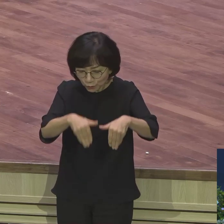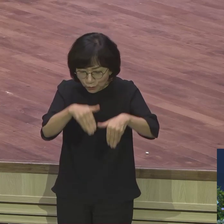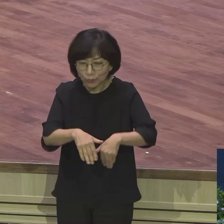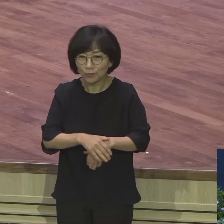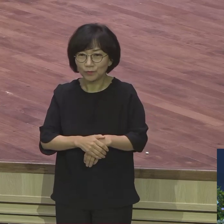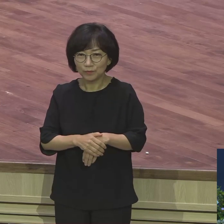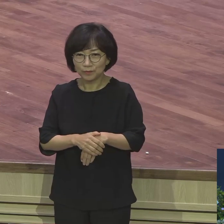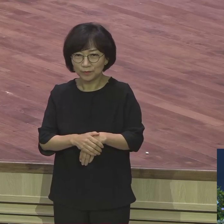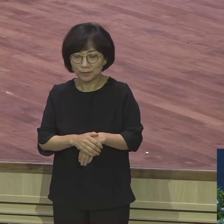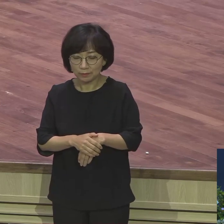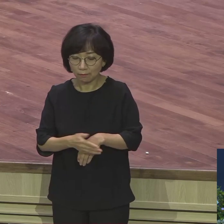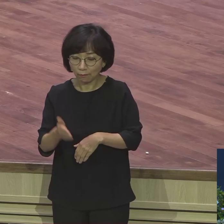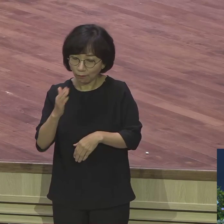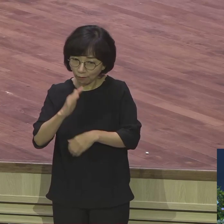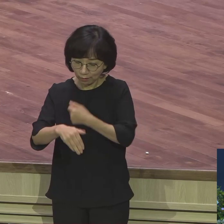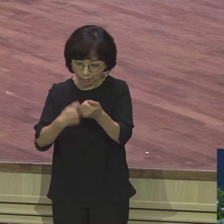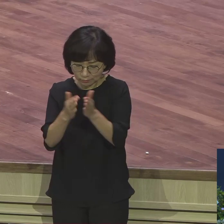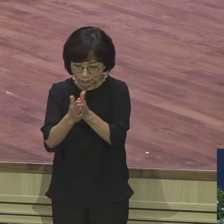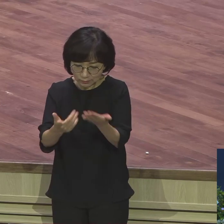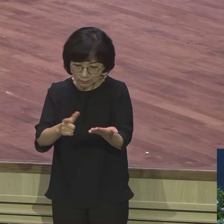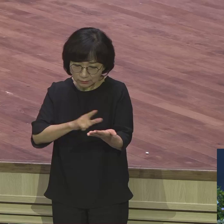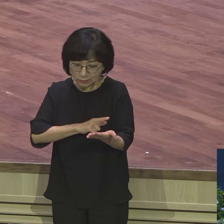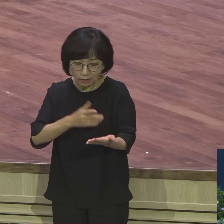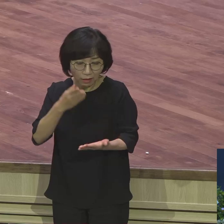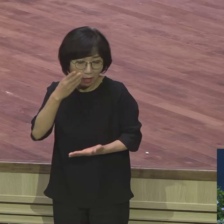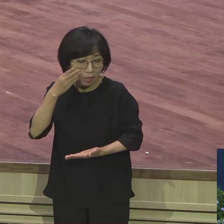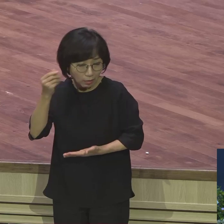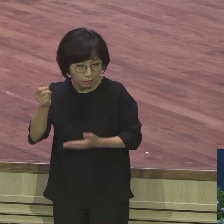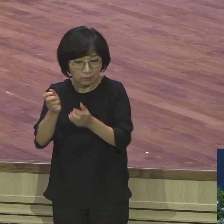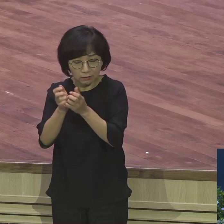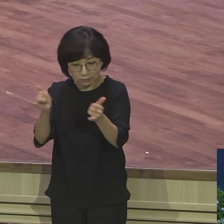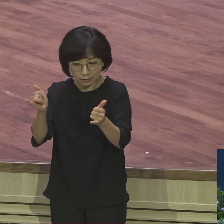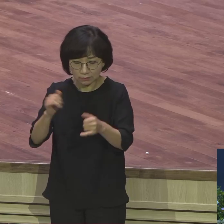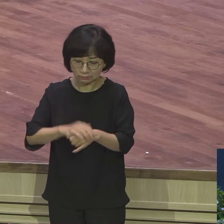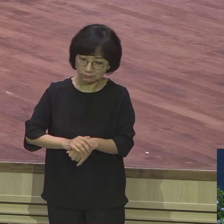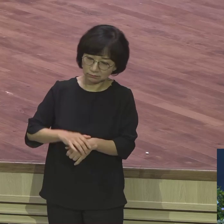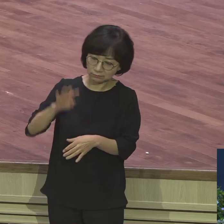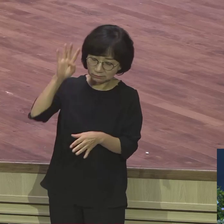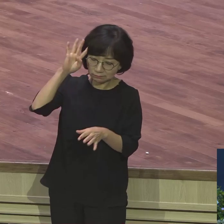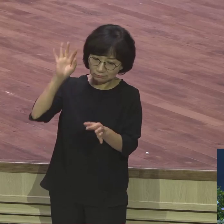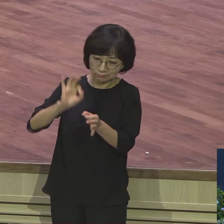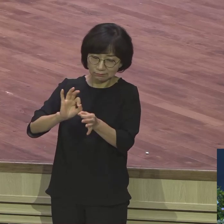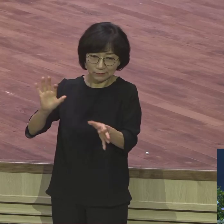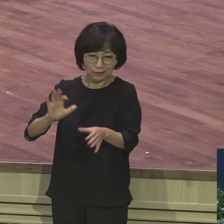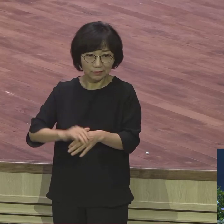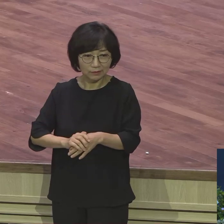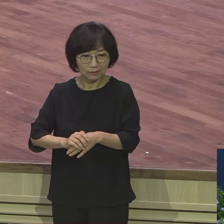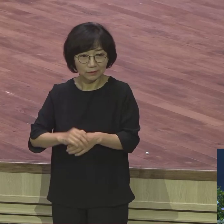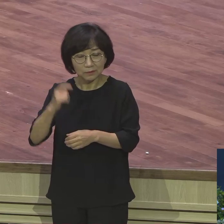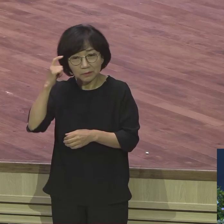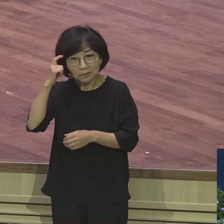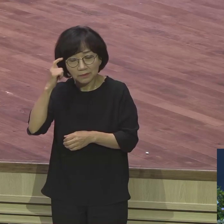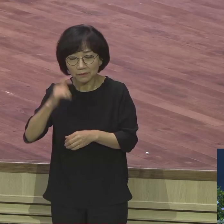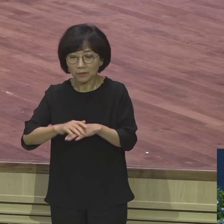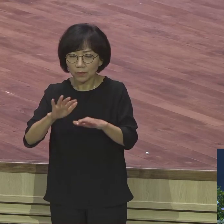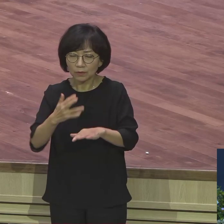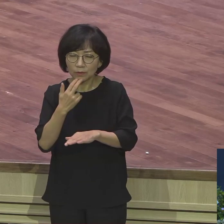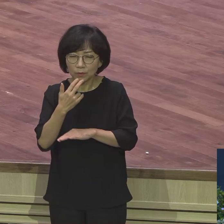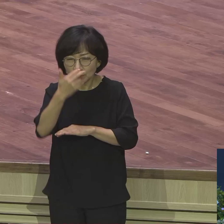형통한 자다. 그렇게 밝혀있어요. 더 황당한 것은 요셉의 억울한 누명을 뒤집어 쓰고 감옥에